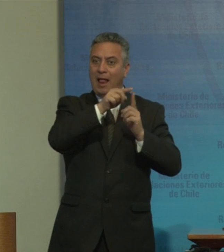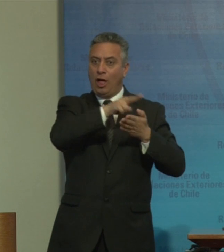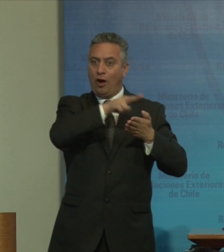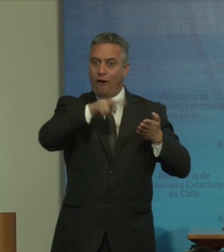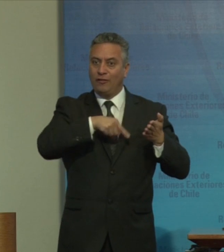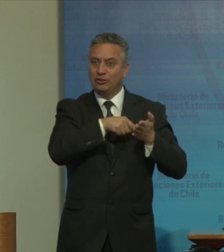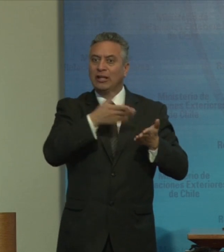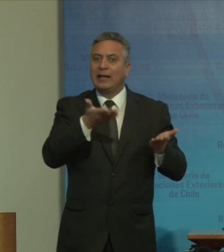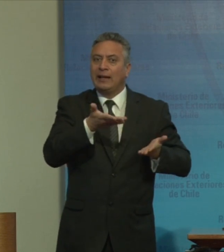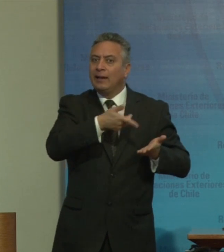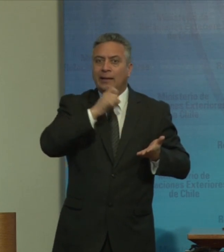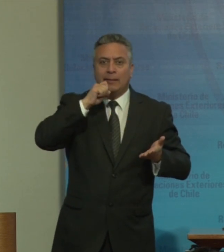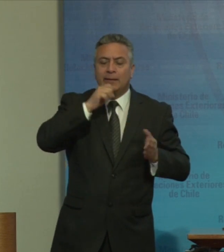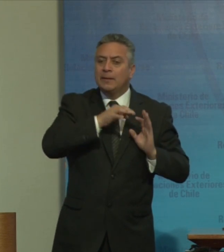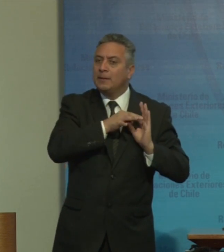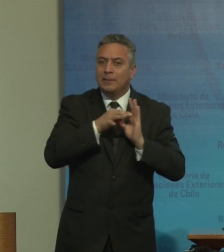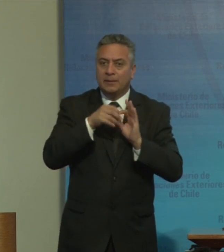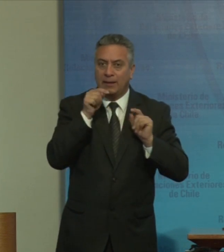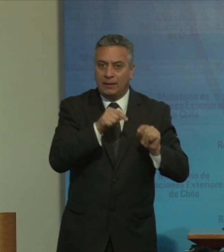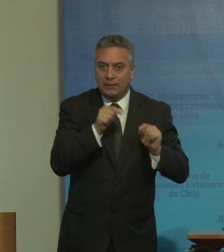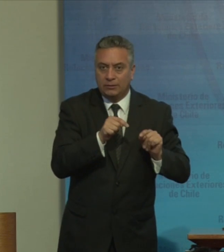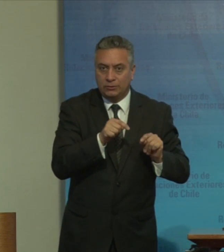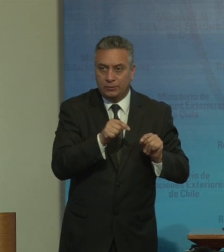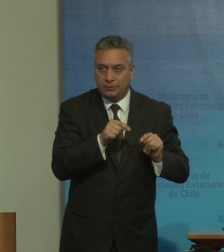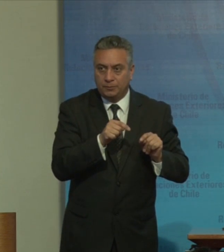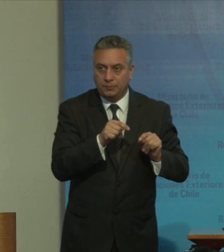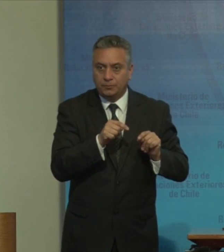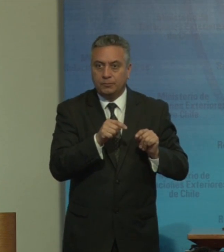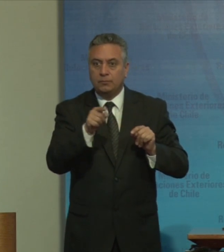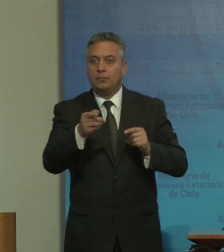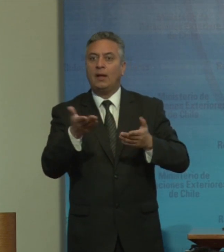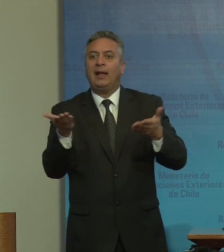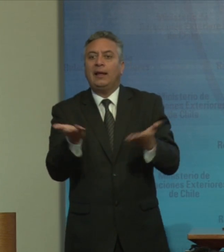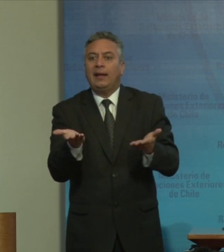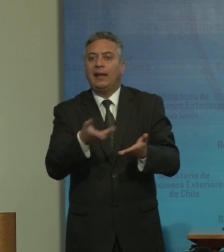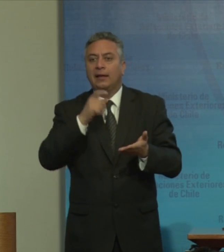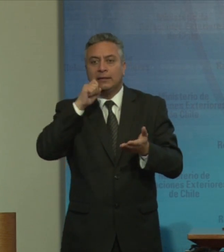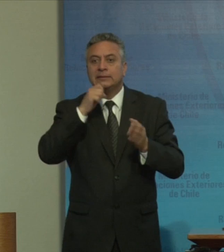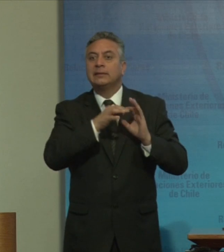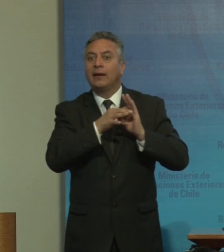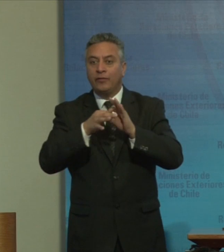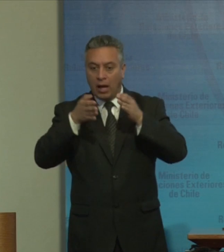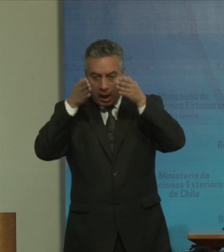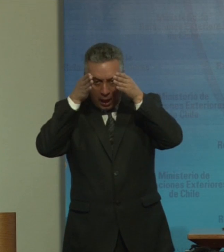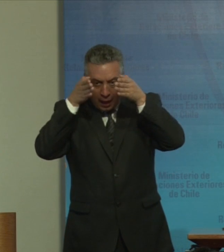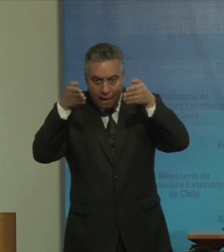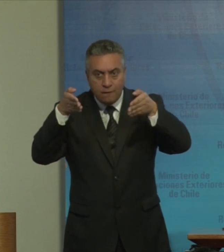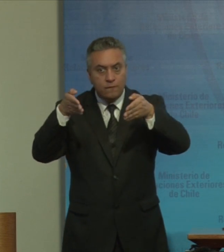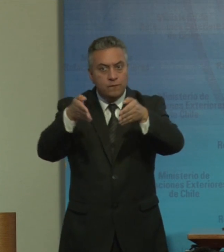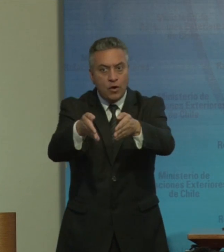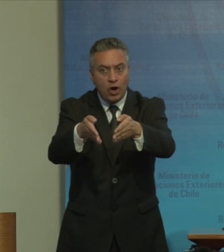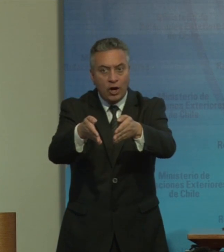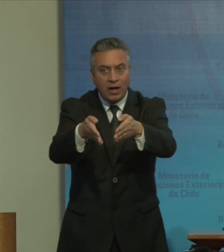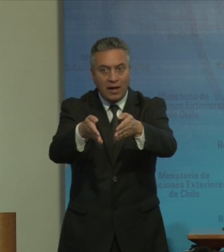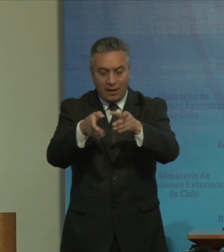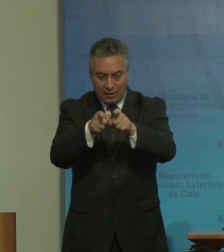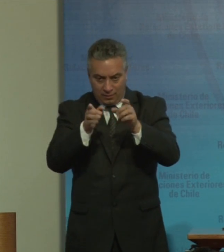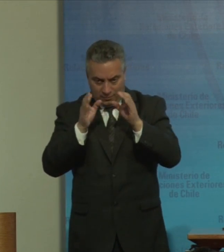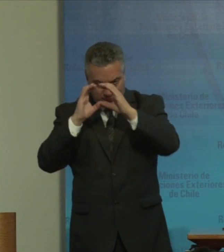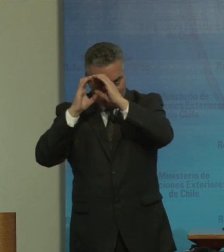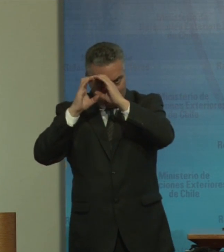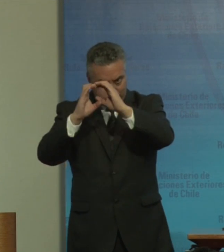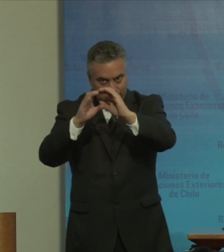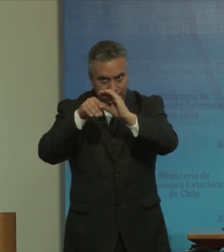lo que esto implica entonces qué significa un enfoque de derechos humanos de discapacidad